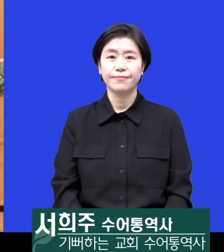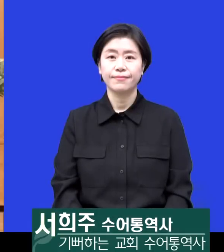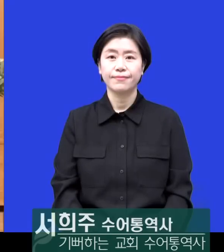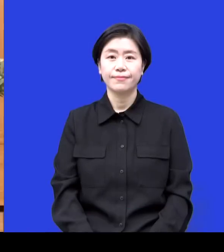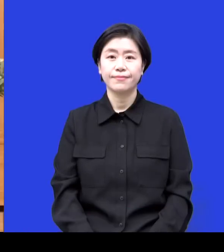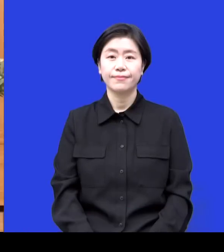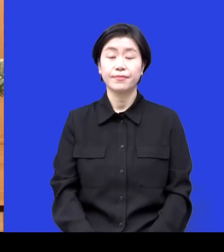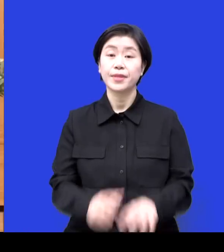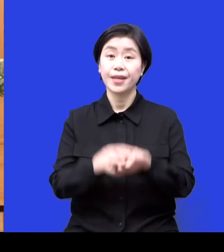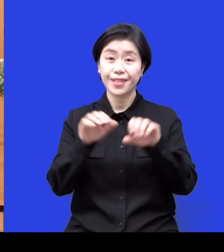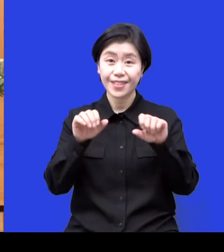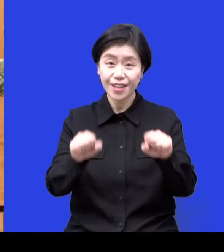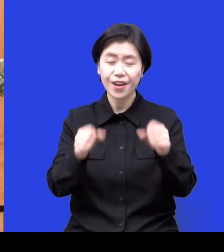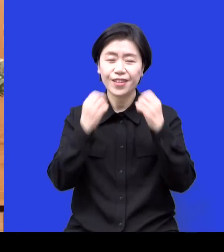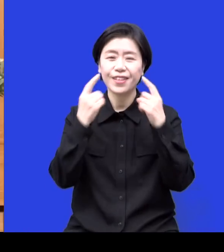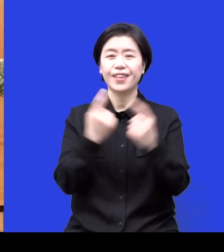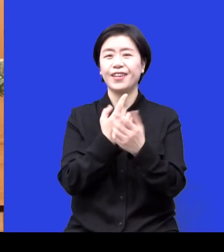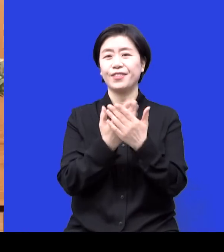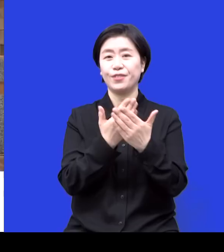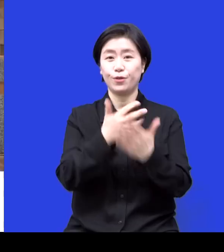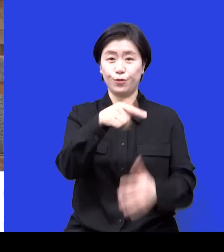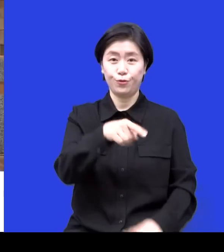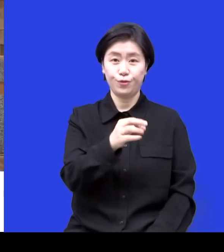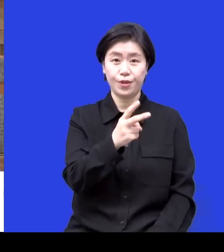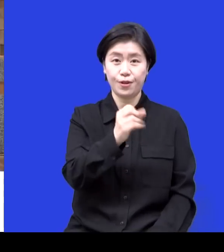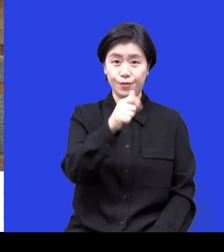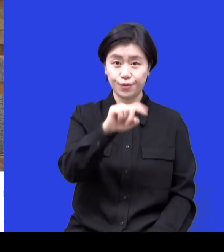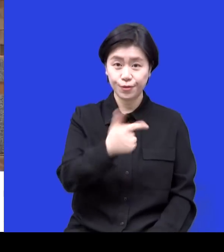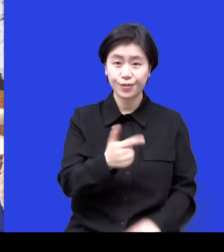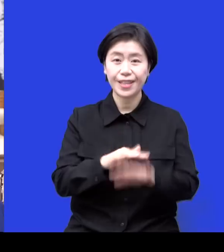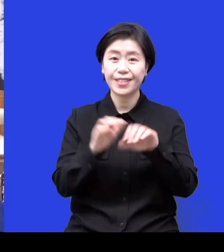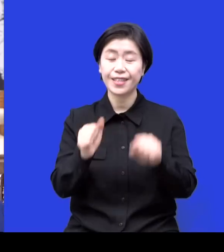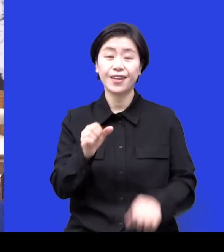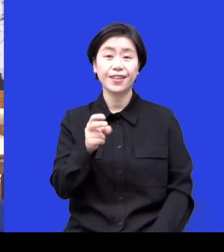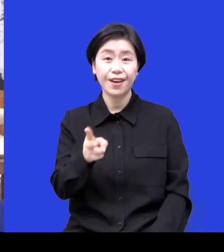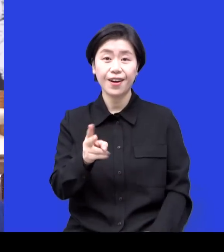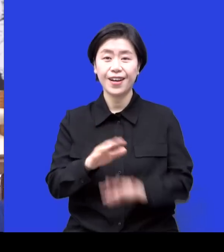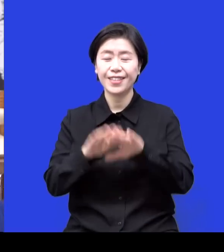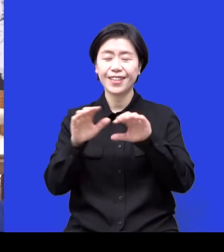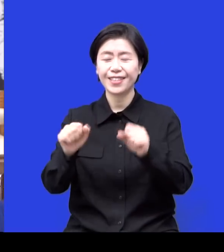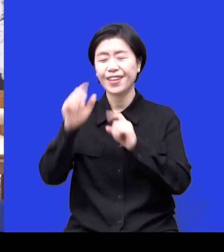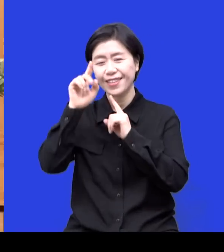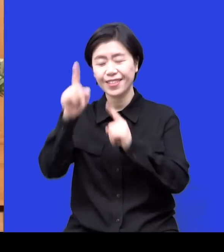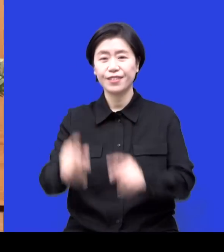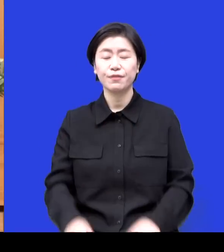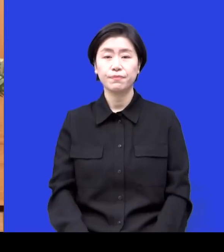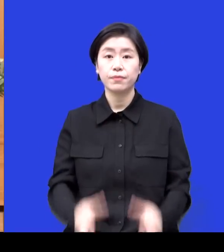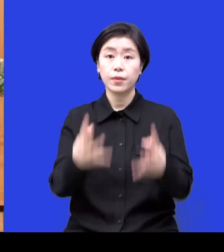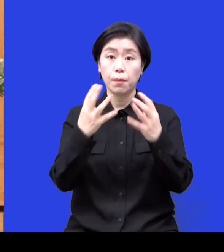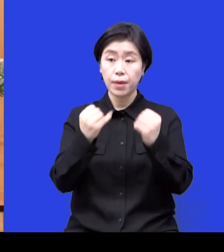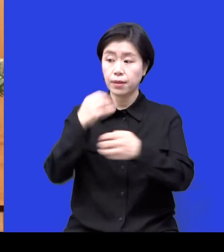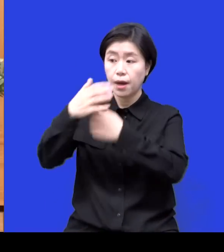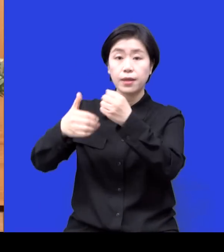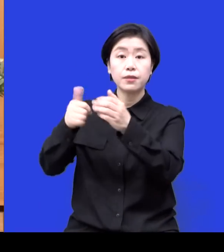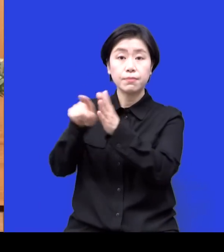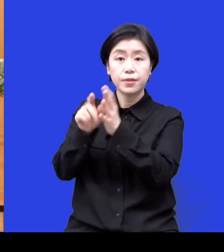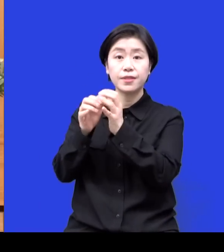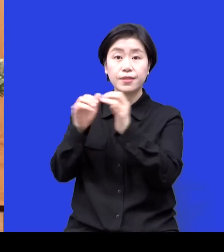안녕하세요 새롭게 하소서 주영훈입니다 안녕하세요 연예일입니다 안녕하세요 이정수입니다 많은 크리스찬들이 나의 달란트를